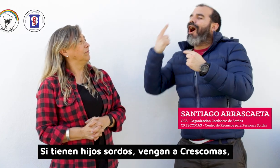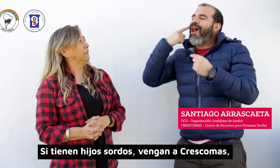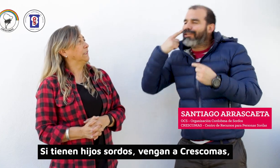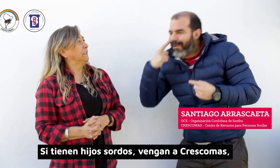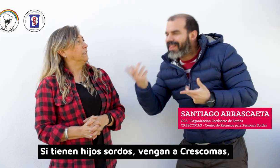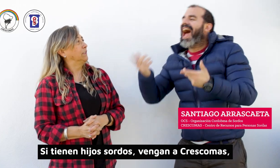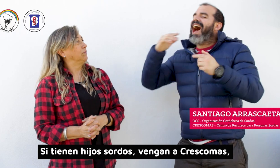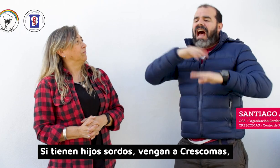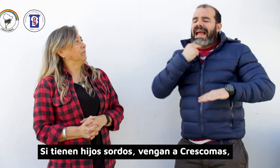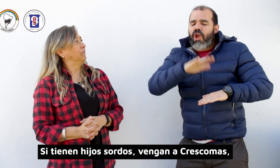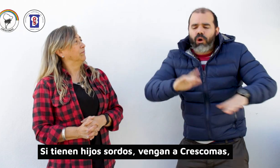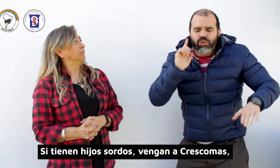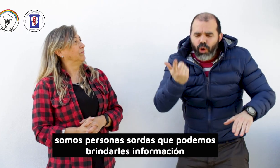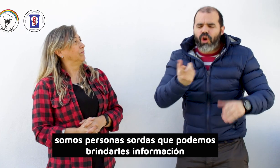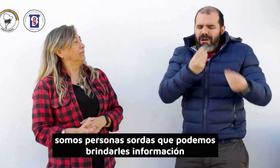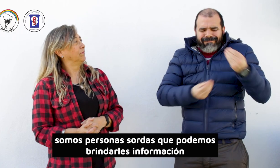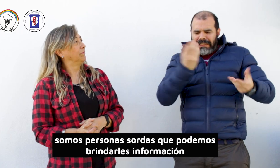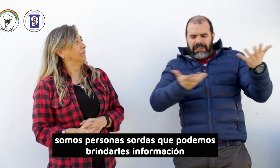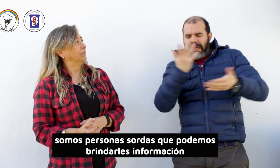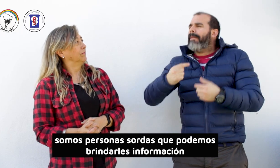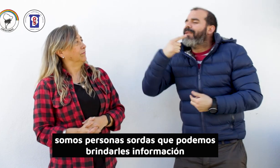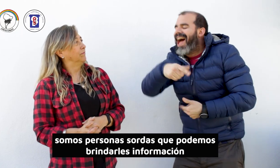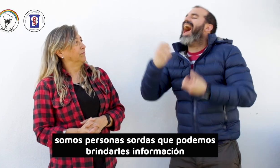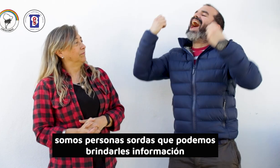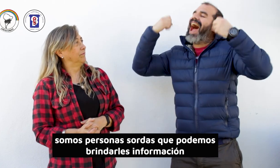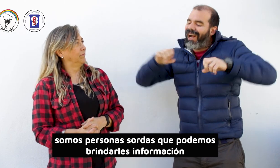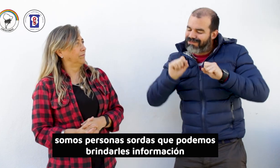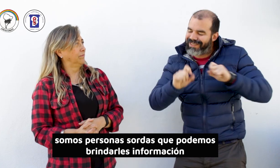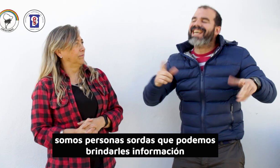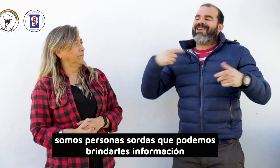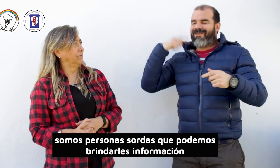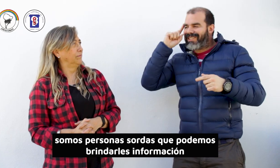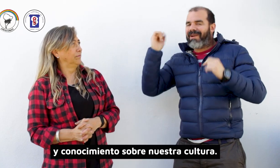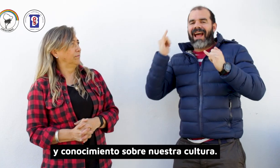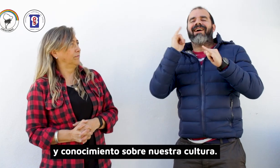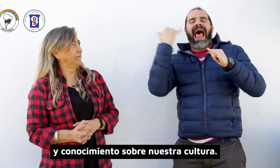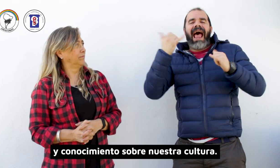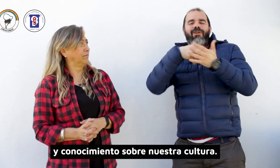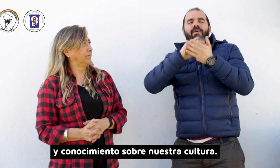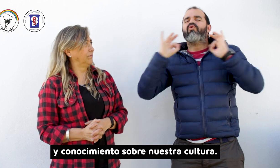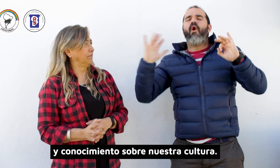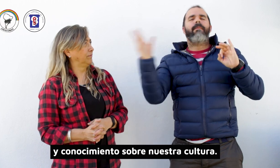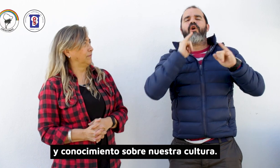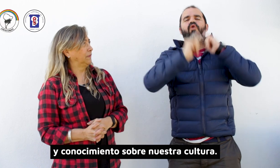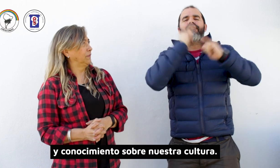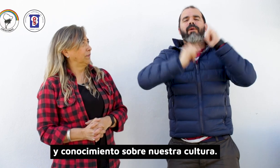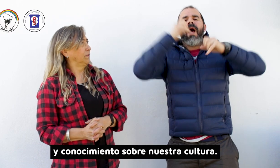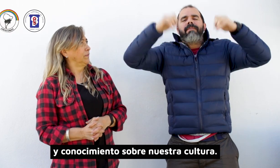tienen hijos sordos, vengan a Crescomás. Somos personas sordas que podemos brindarles información y conocimiento sobre nuestra cultura.